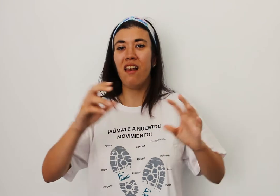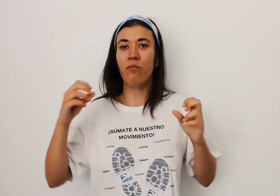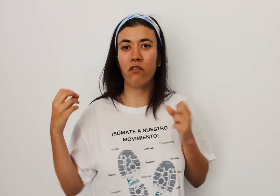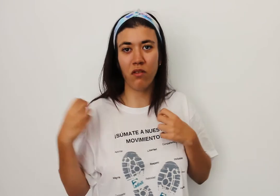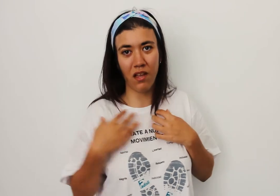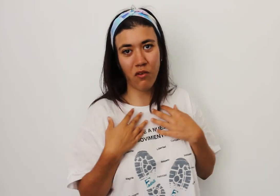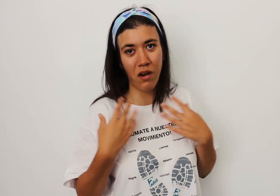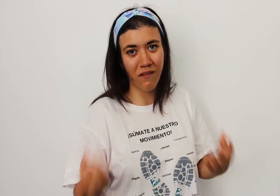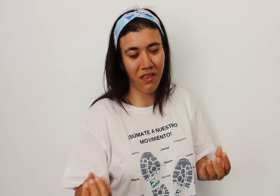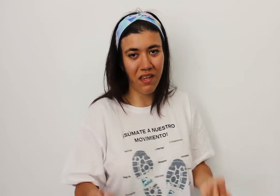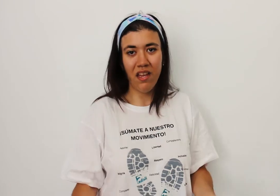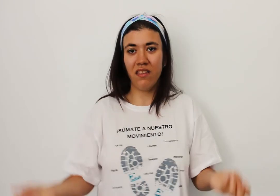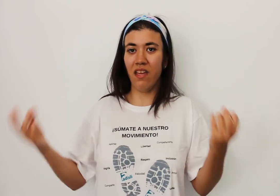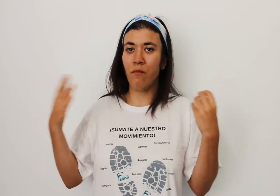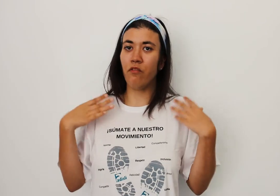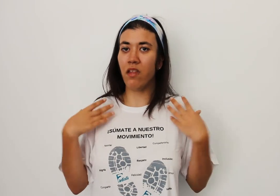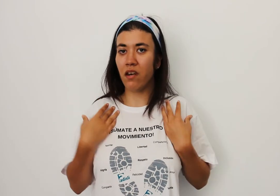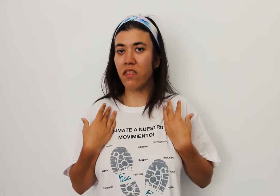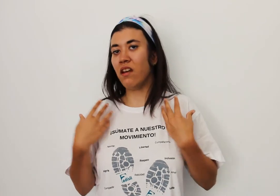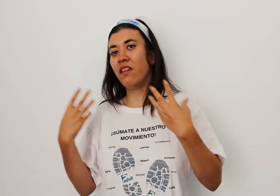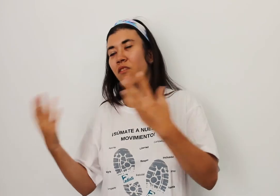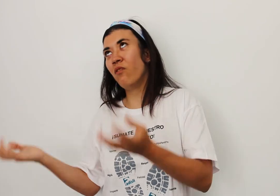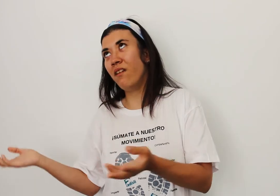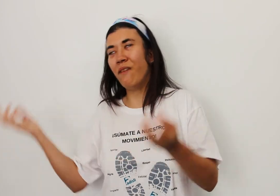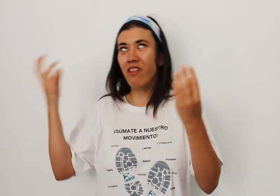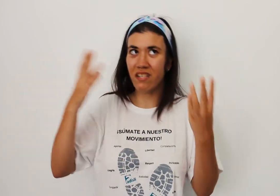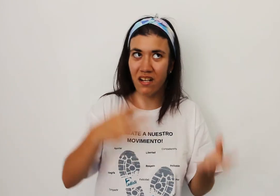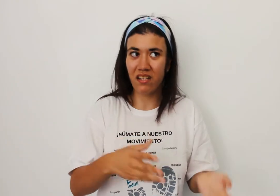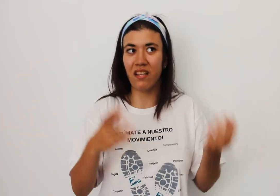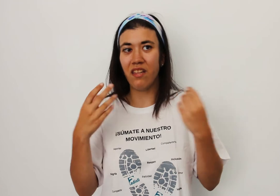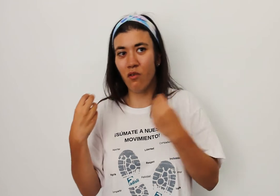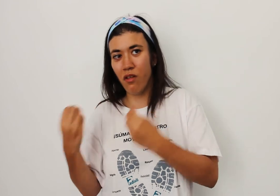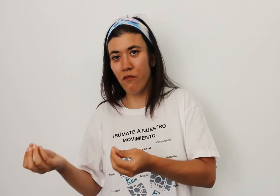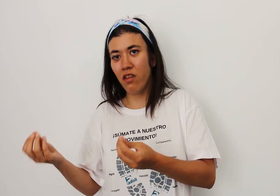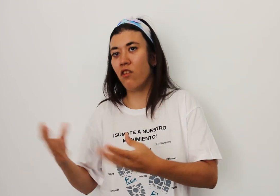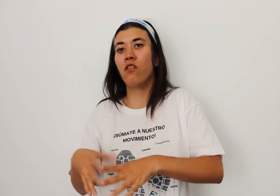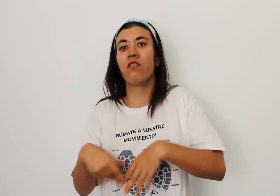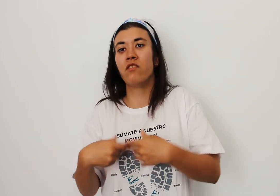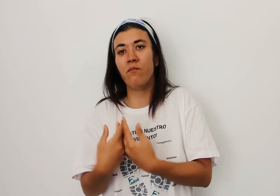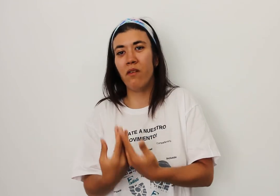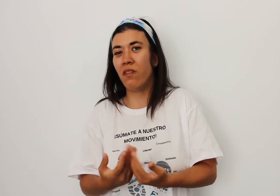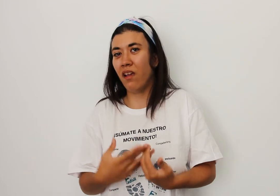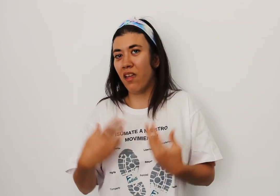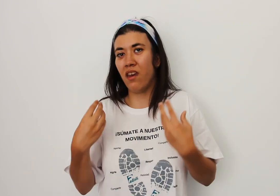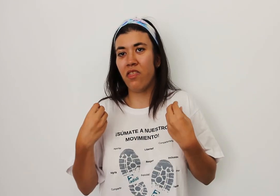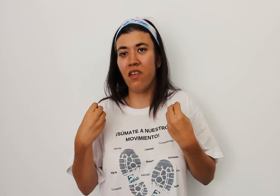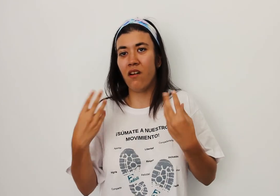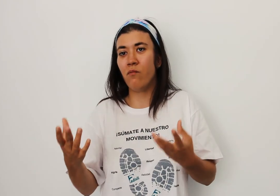la oportunidad alguna vez de poder sacarse el título de monitor o simplemente querer hacer algún